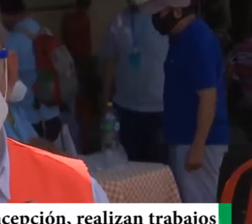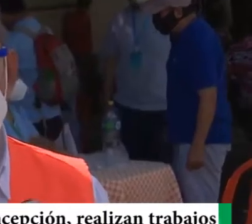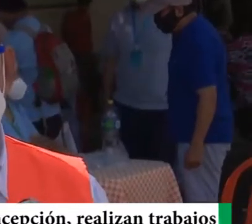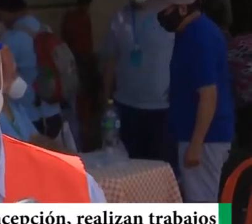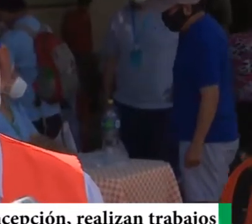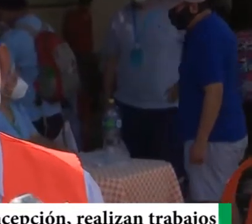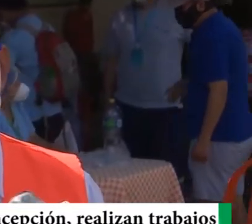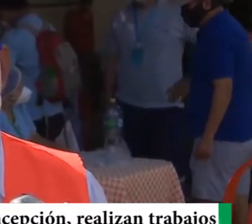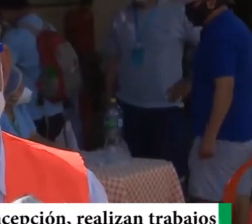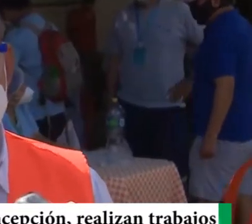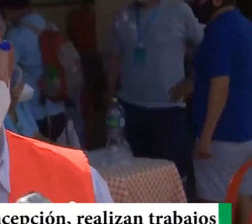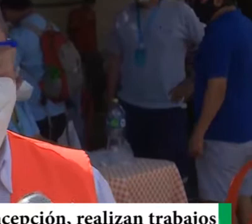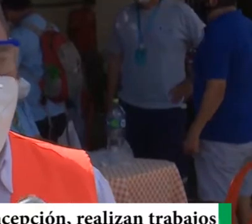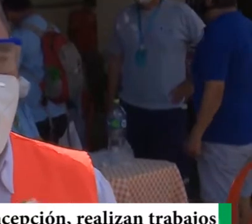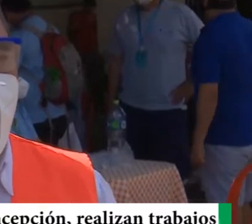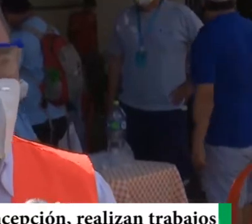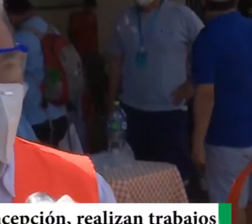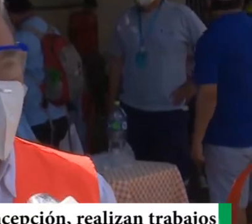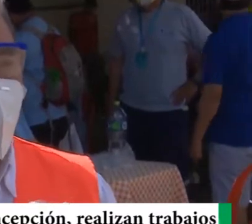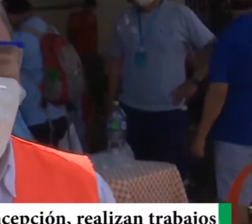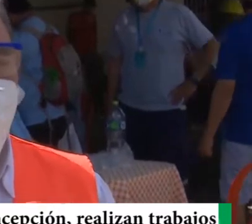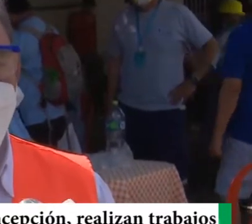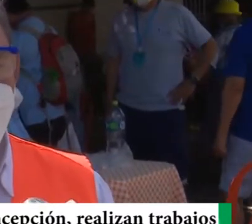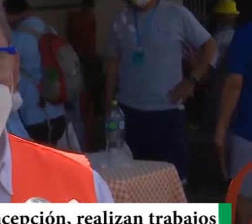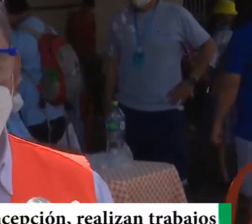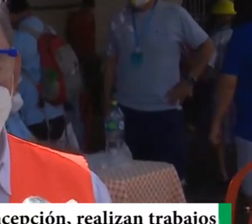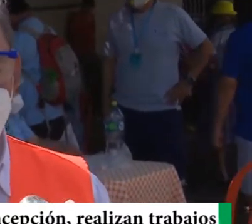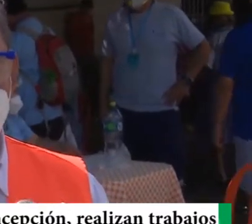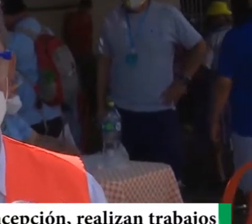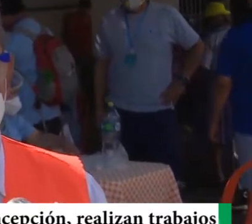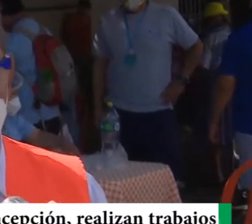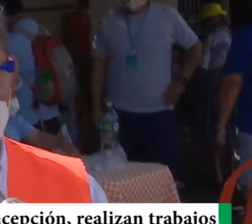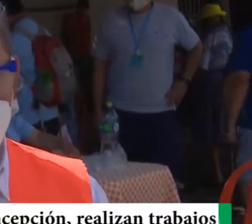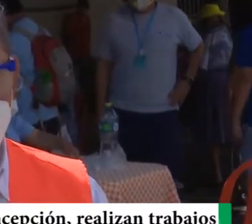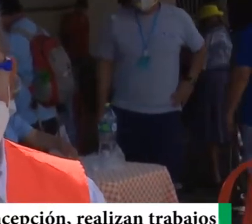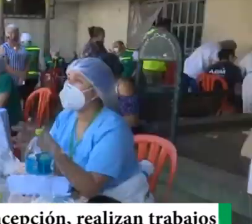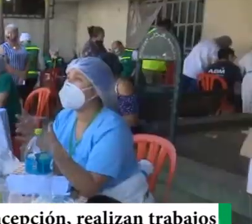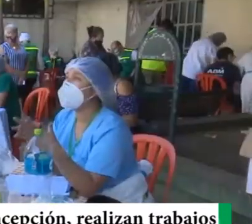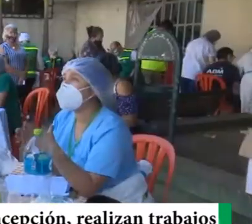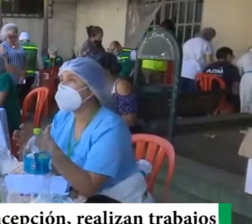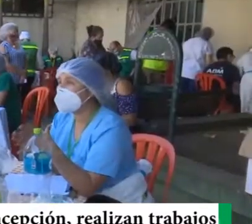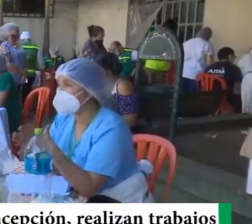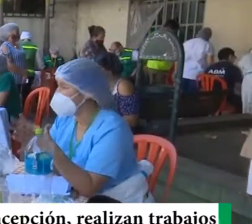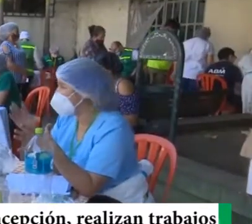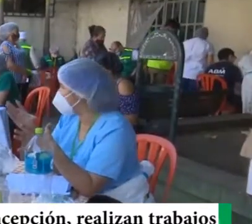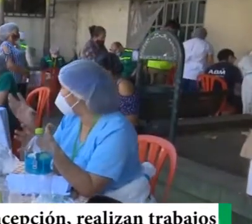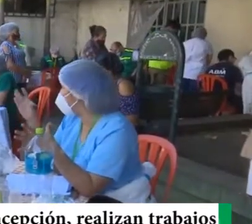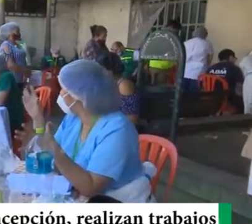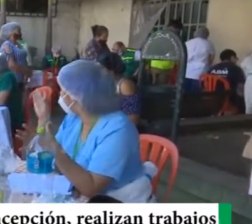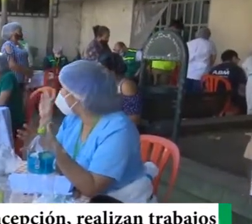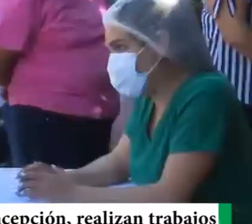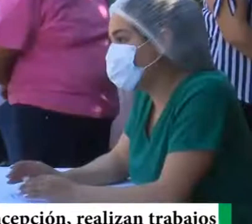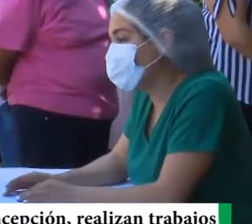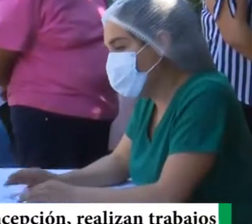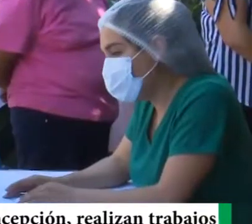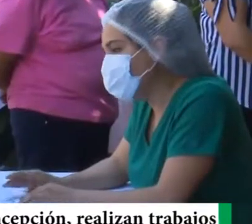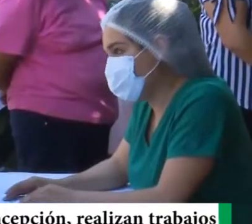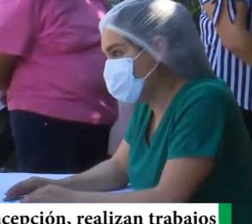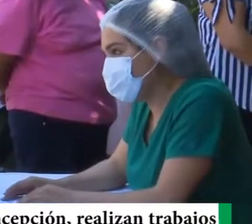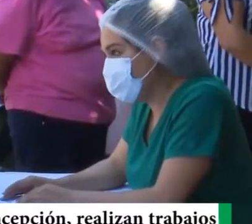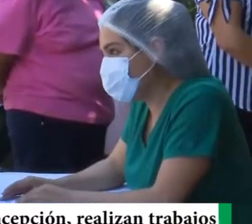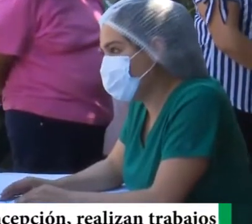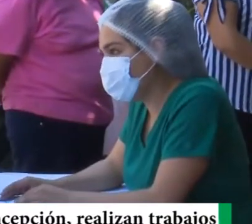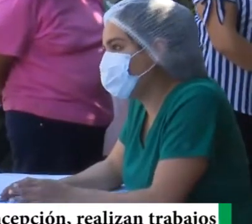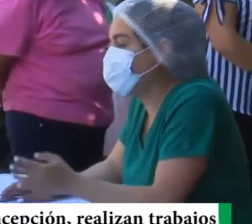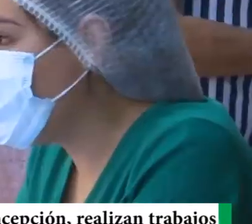muy buenos resultados, ya que los comerciantes, se sienten muy protegidos, con la cobertura médica, con la cobertura, también de los,